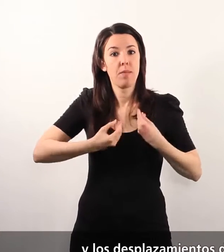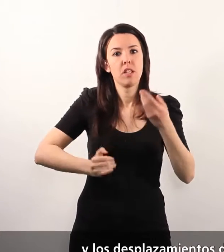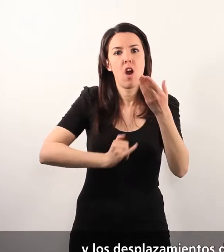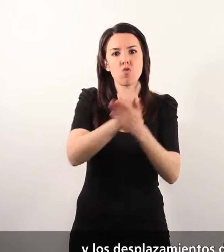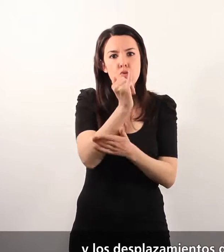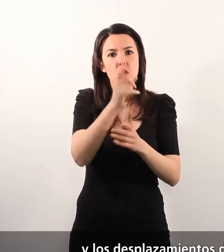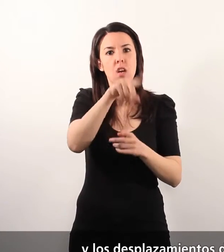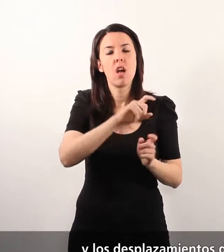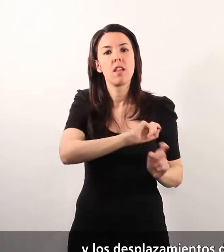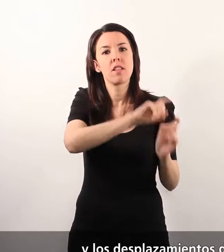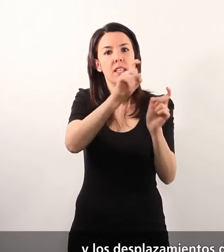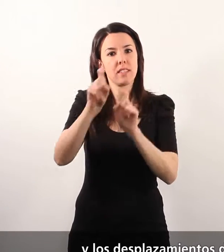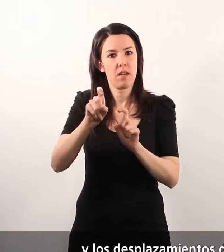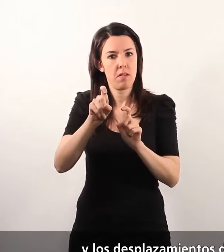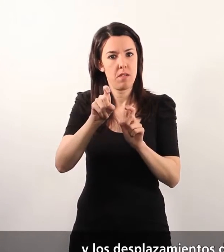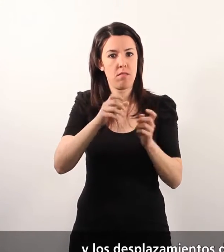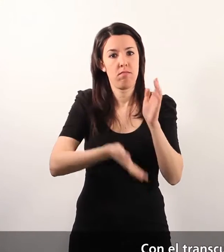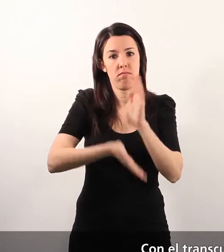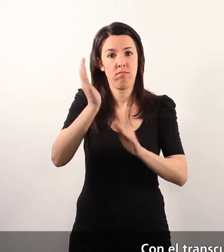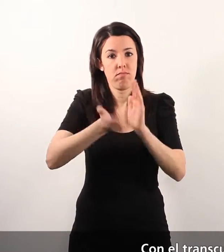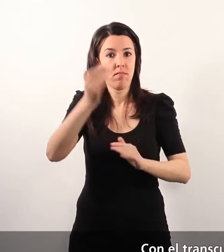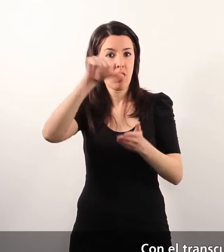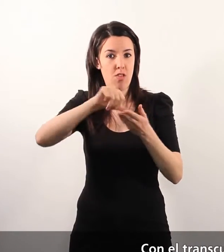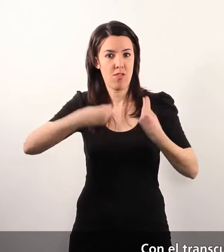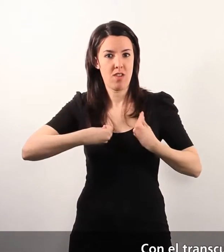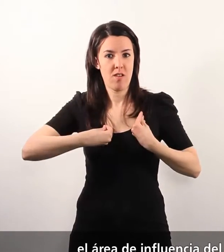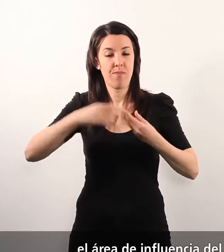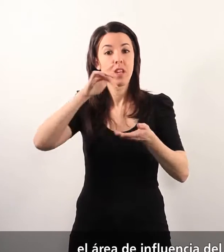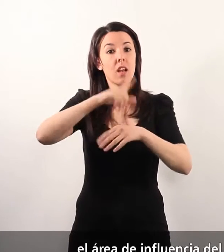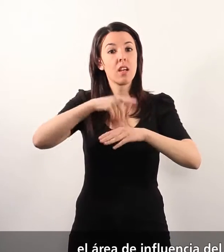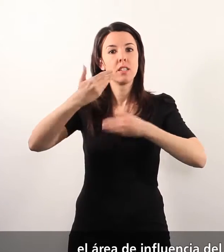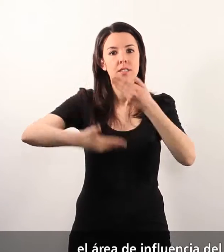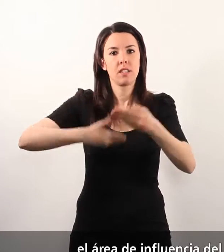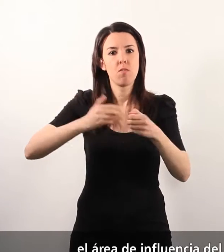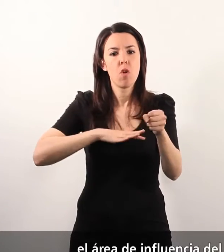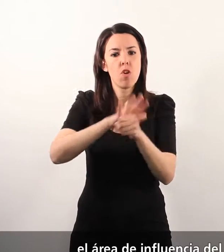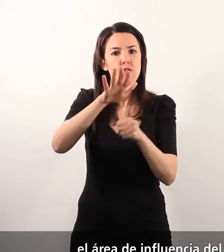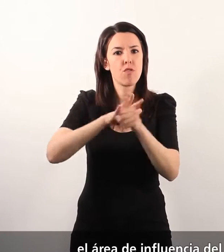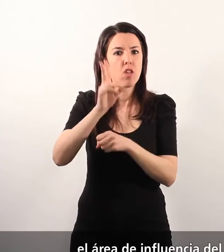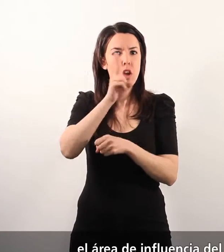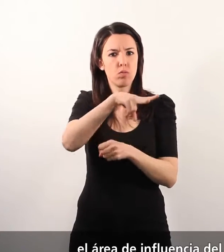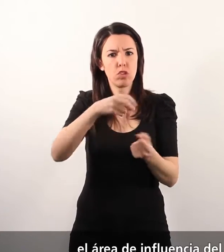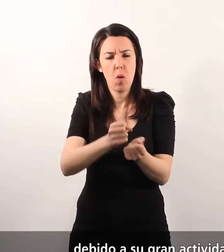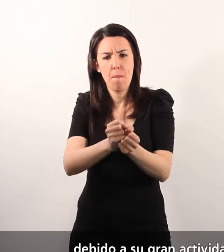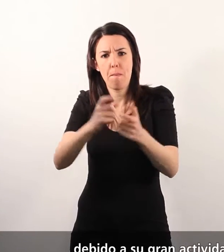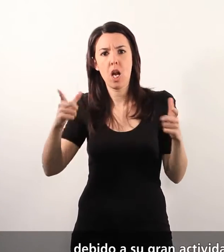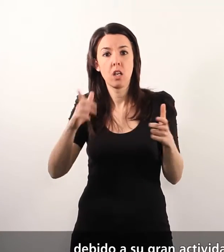desplazamientos demográficos a la ciudad. Con el transcurso del tiempo, el área de influencia del museo se fue ampliando debido a su gran